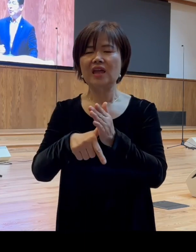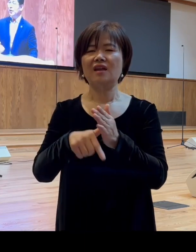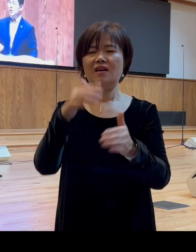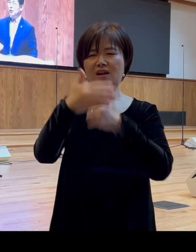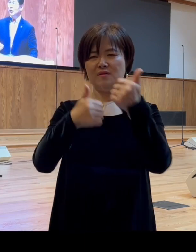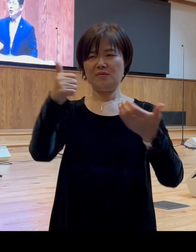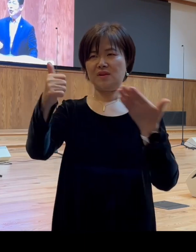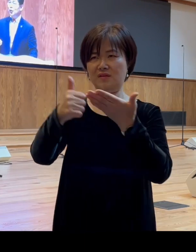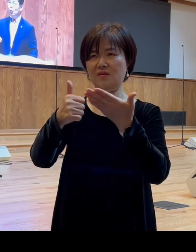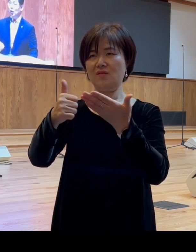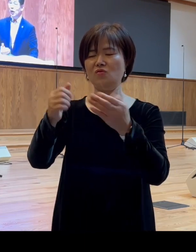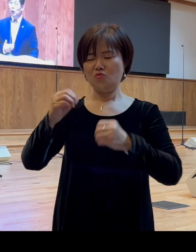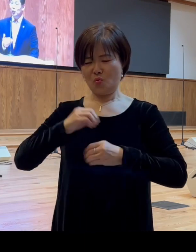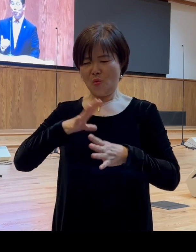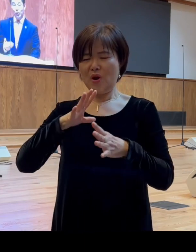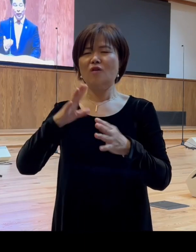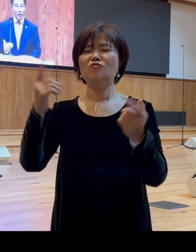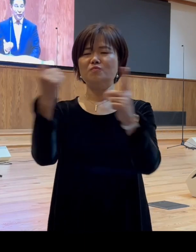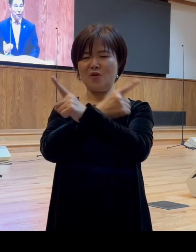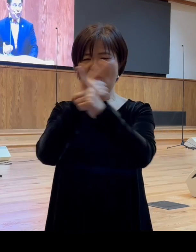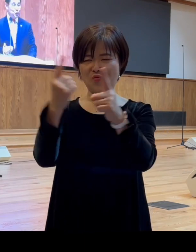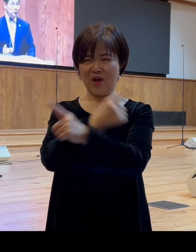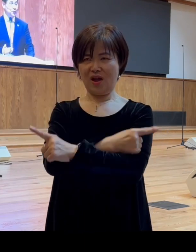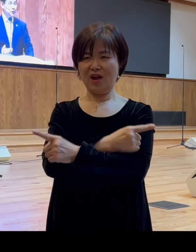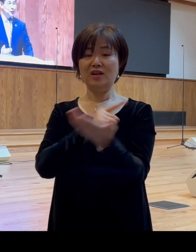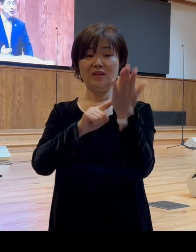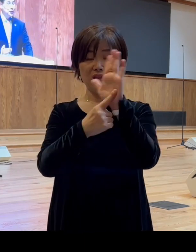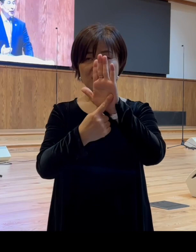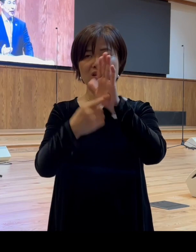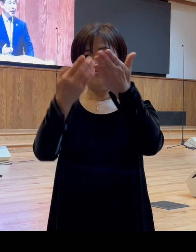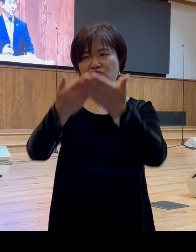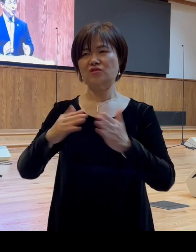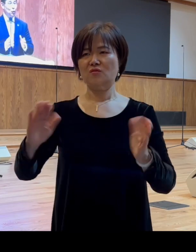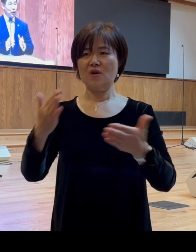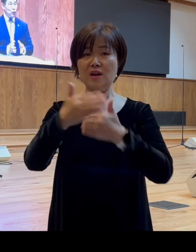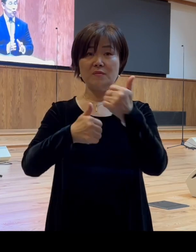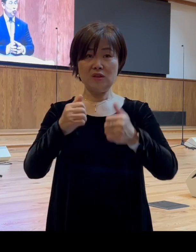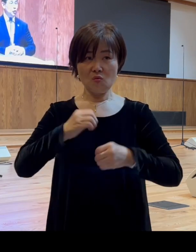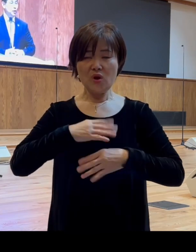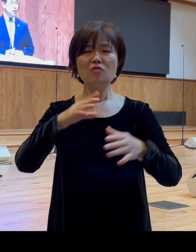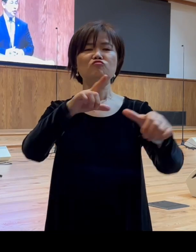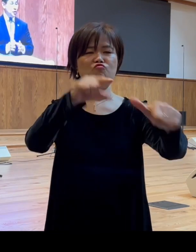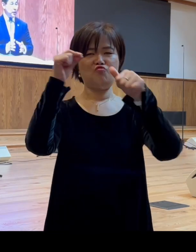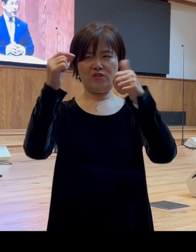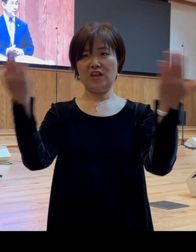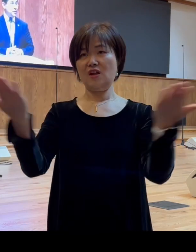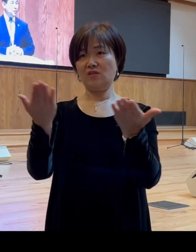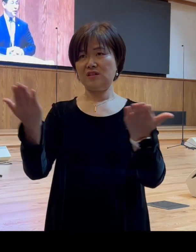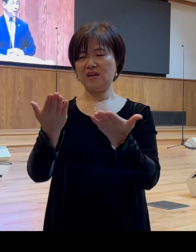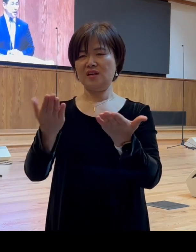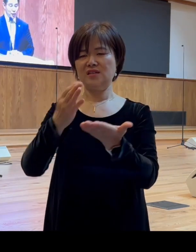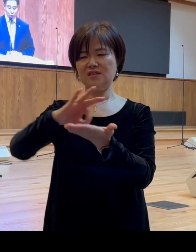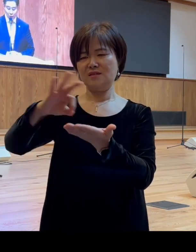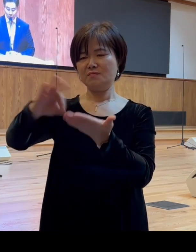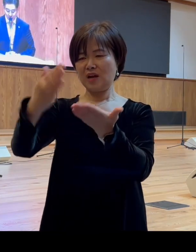놀라운 변화를 일으키시고 하나님의 놀라운 구원 역사에 쓰임받게 하실 줄로 믿습니다